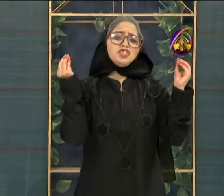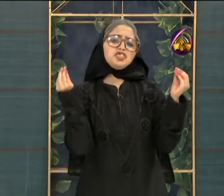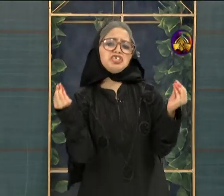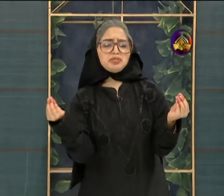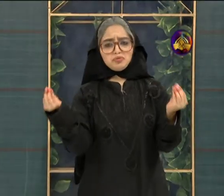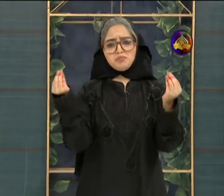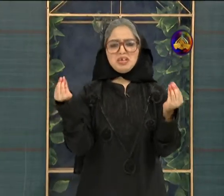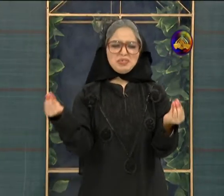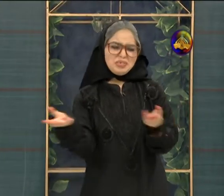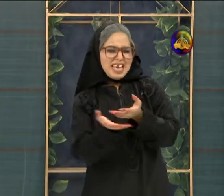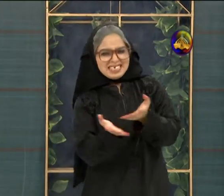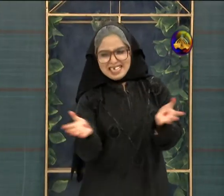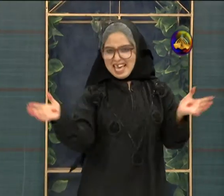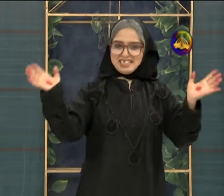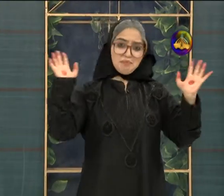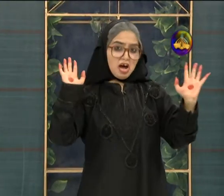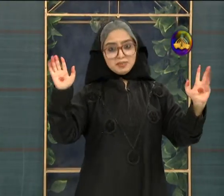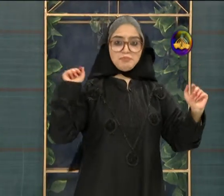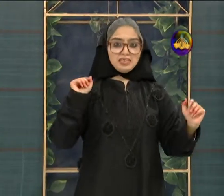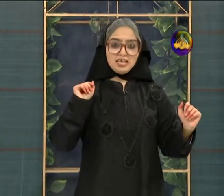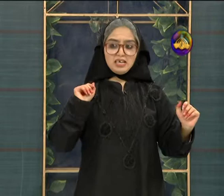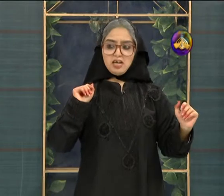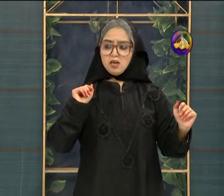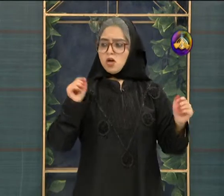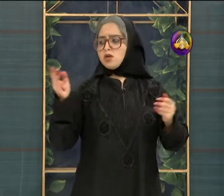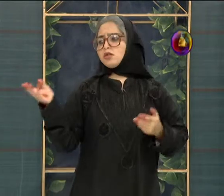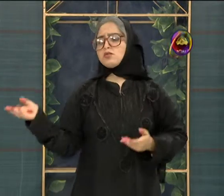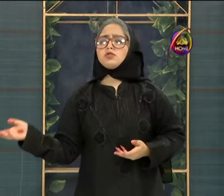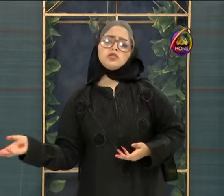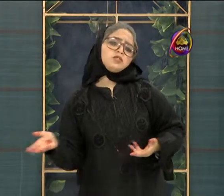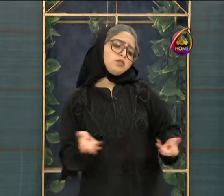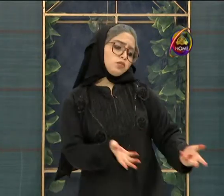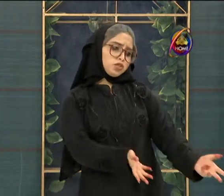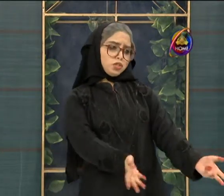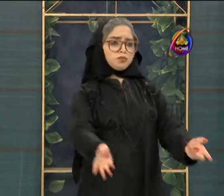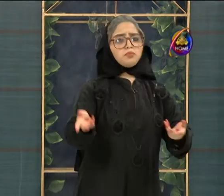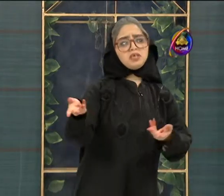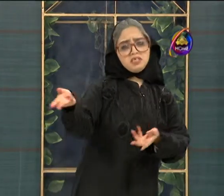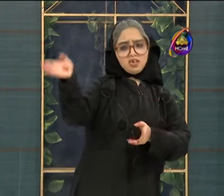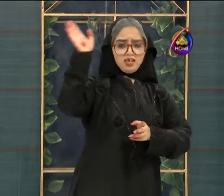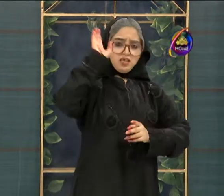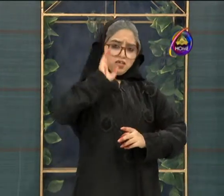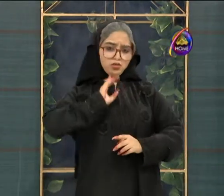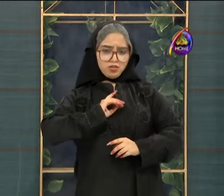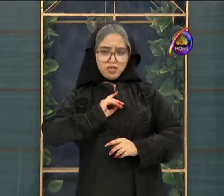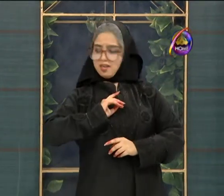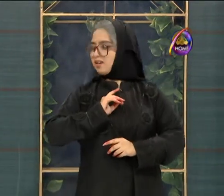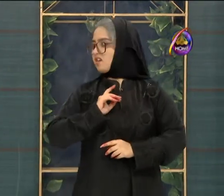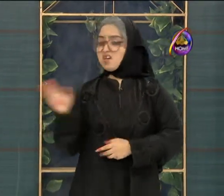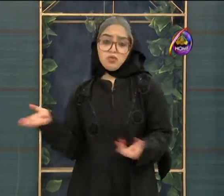شیر خورمہ تو ایسے احتمام سے بنتا تھا کہ کچھ رشتے تو شیر خورمے کے ذائقے نہیں جوڑ دیا خود